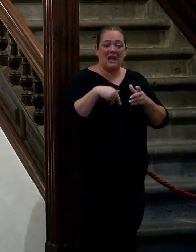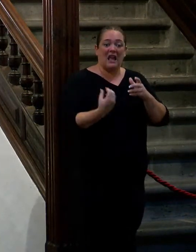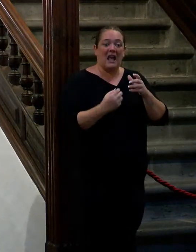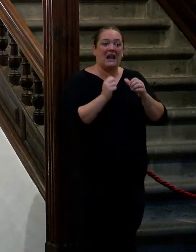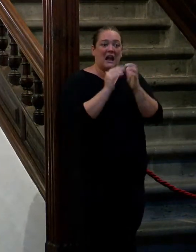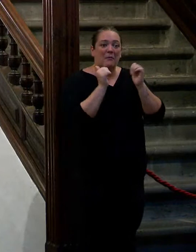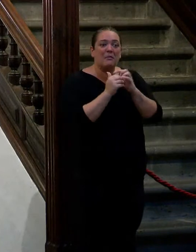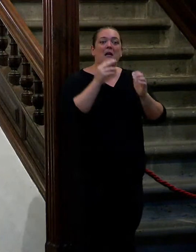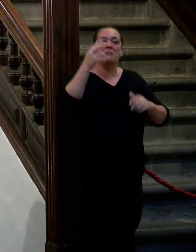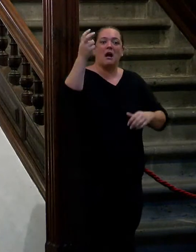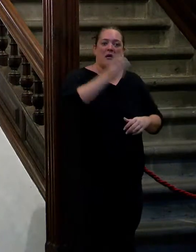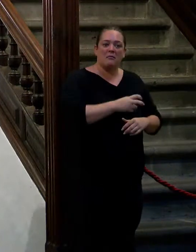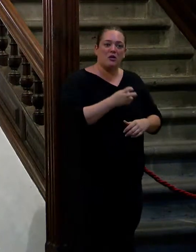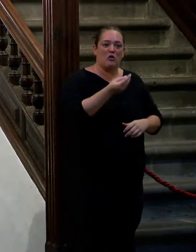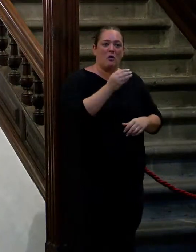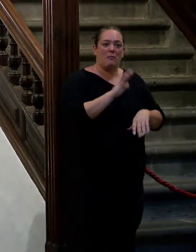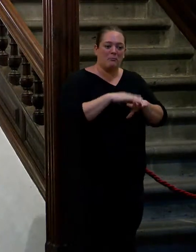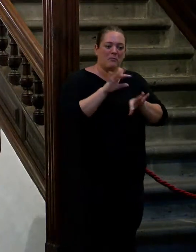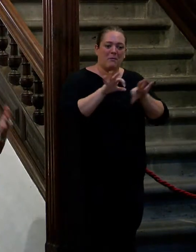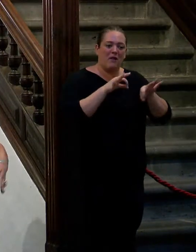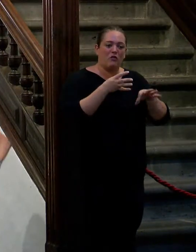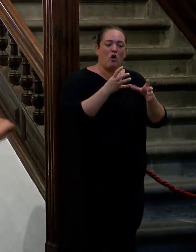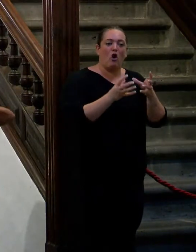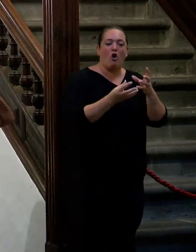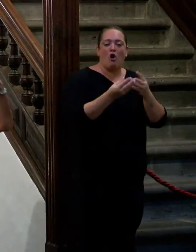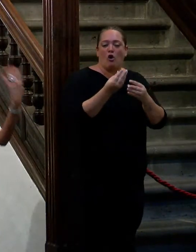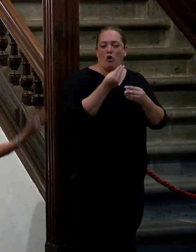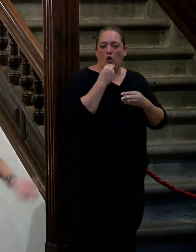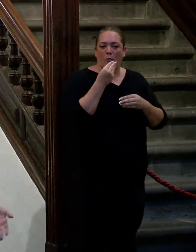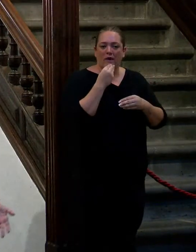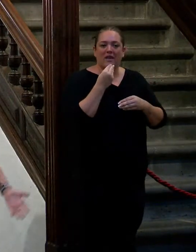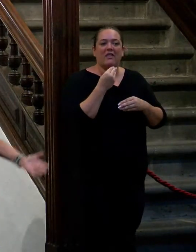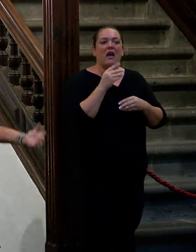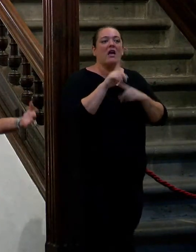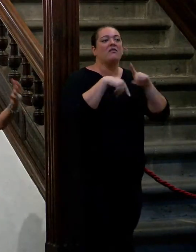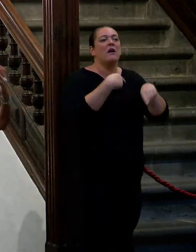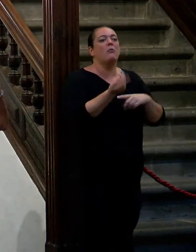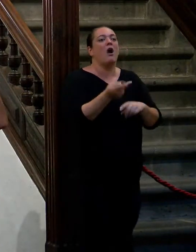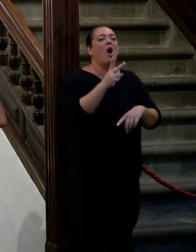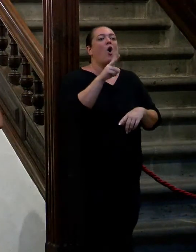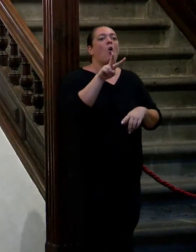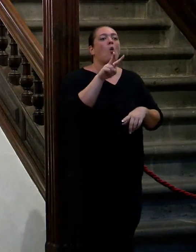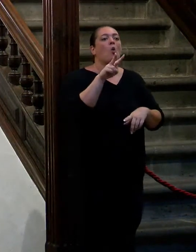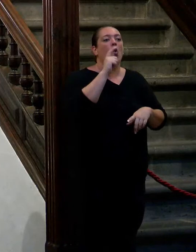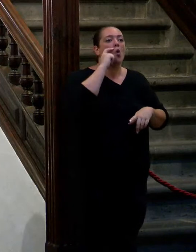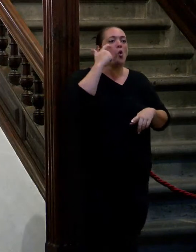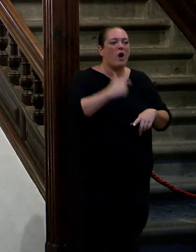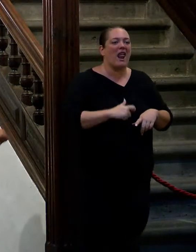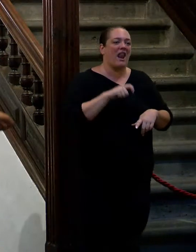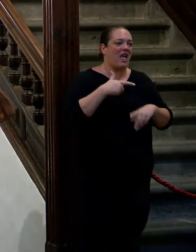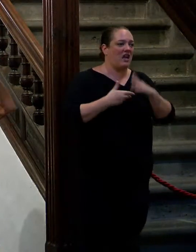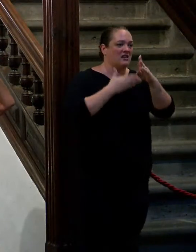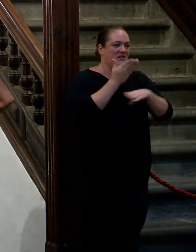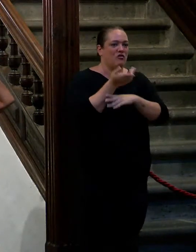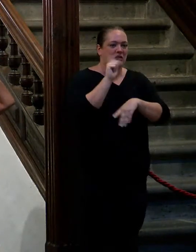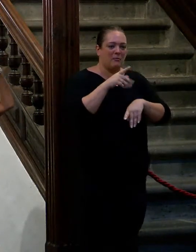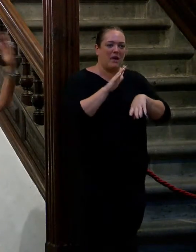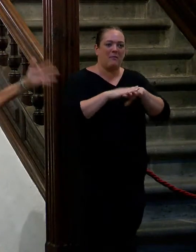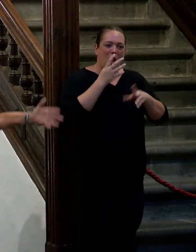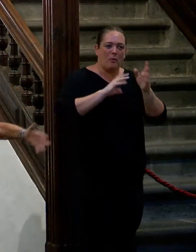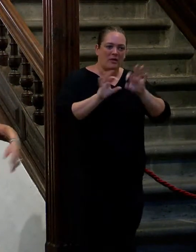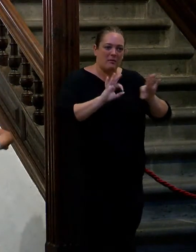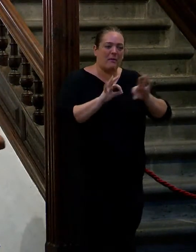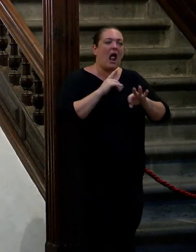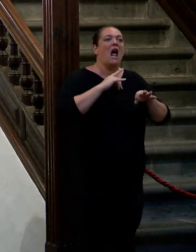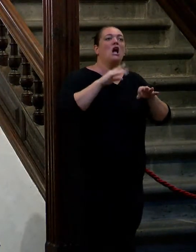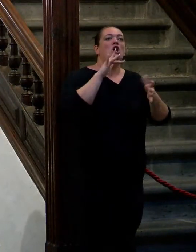claro estuvo en la palma viendo de comer mucho tiempo en aquel momento después hubo el tema de Ucrania se fue a Ucrania está en mil y un sitios cuando hay los grandes